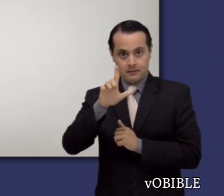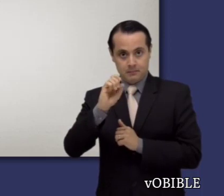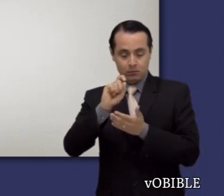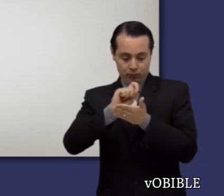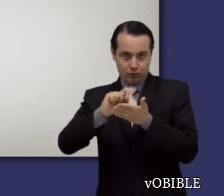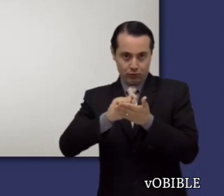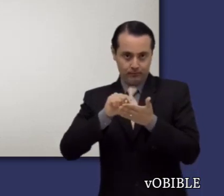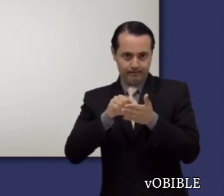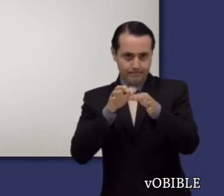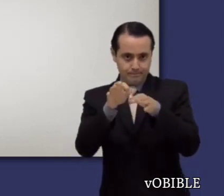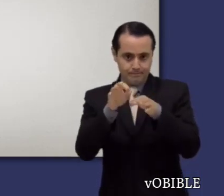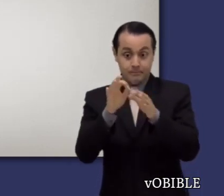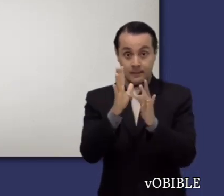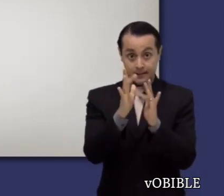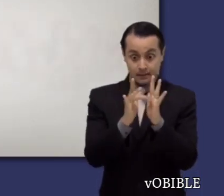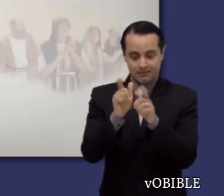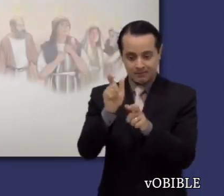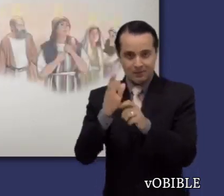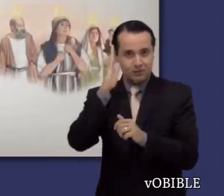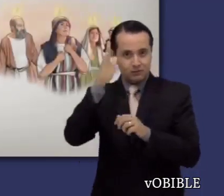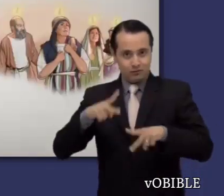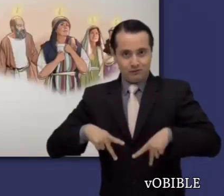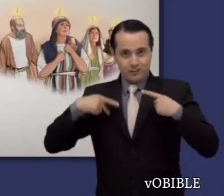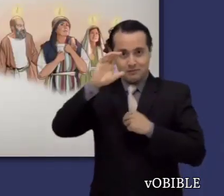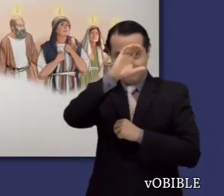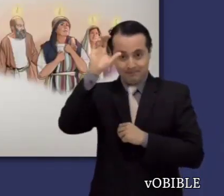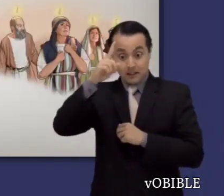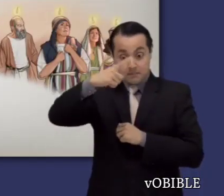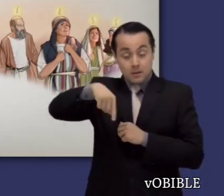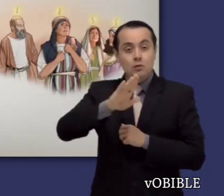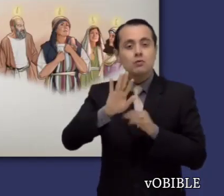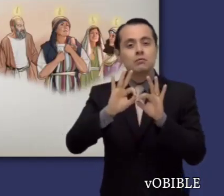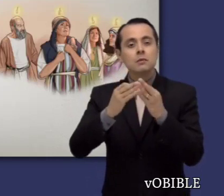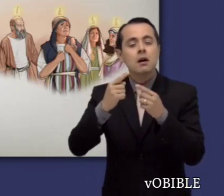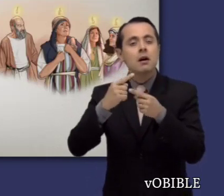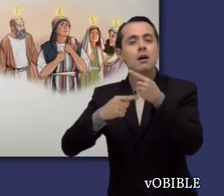Pablo indica son la descendencia espiritual de Abraham.